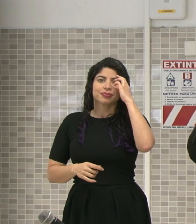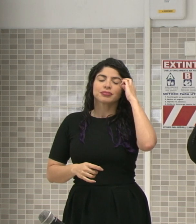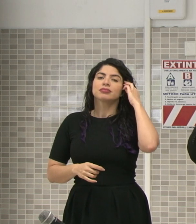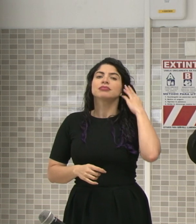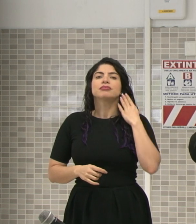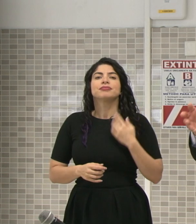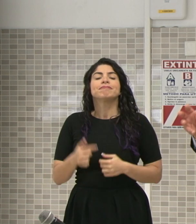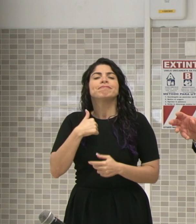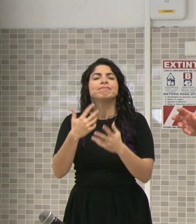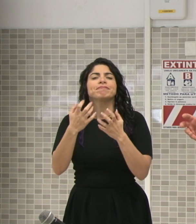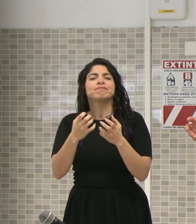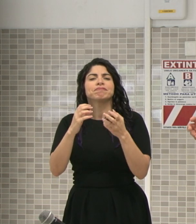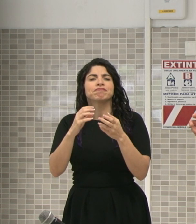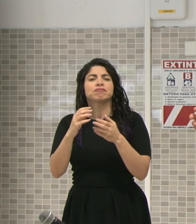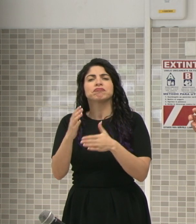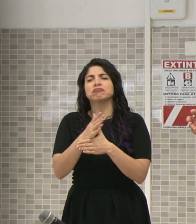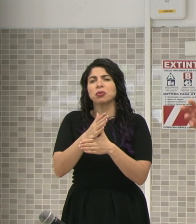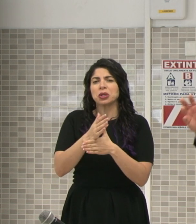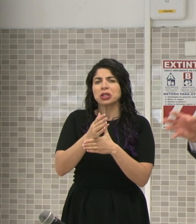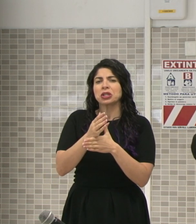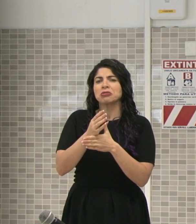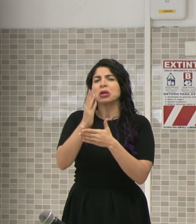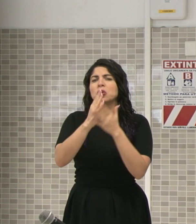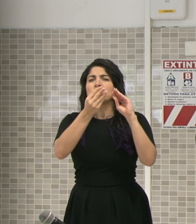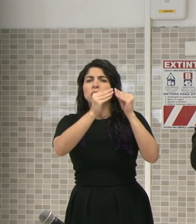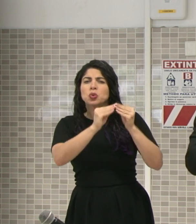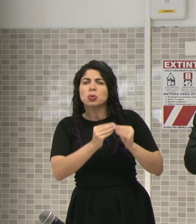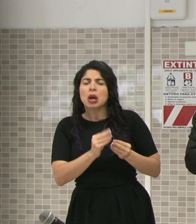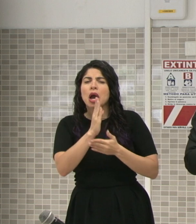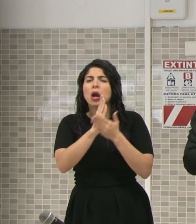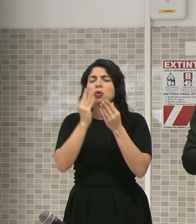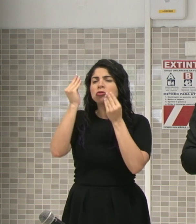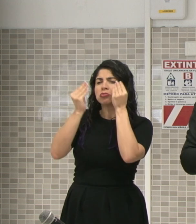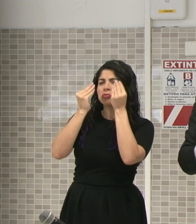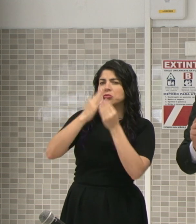Quiero compartirles algunas cifras, algunas reflexiones.